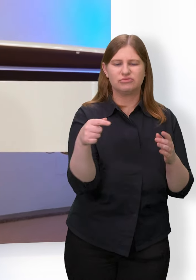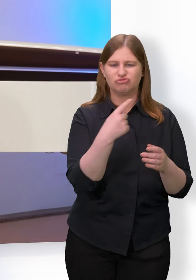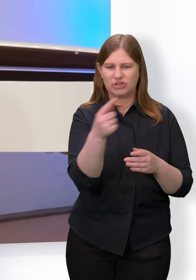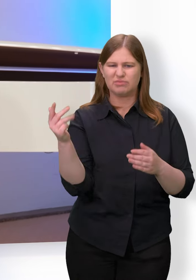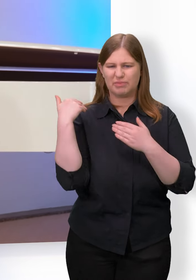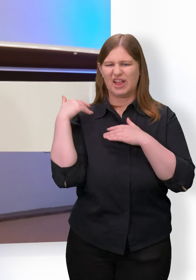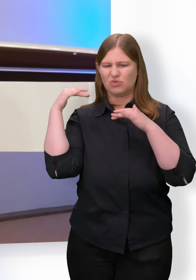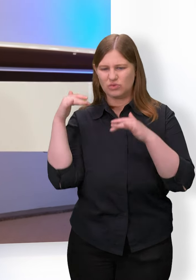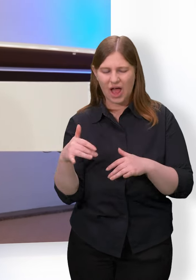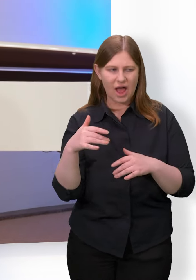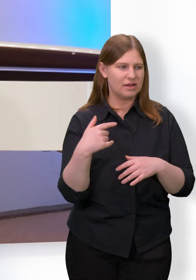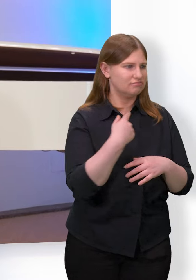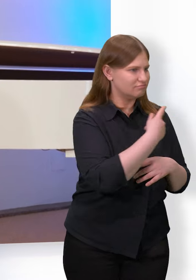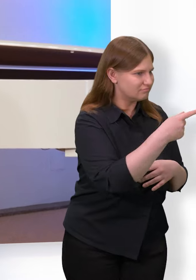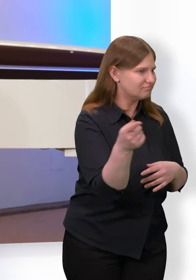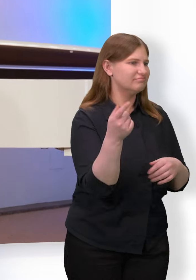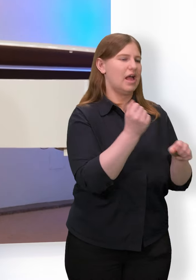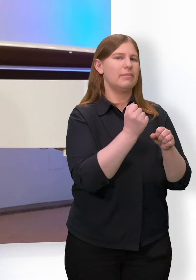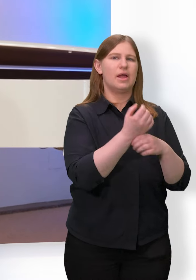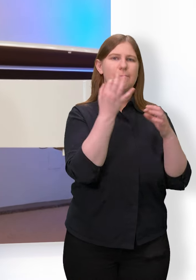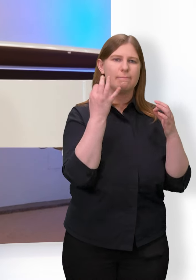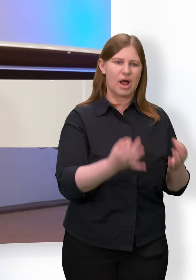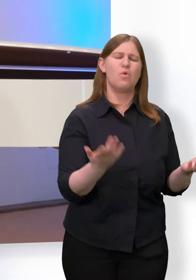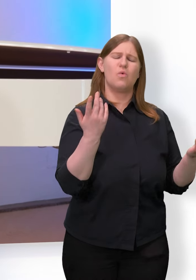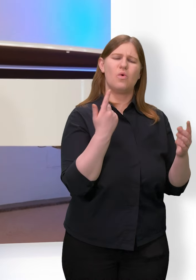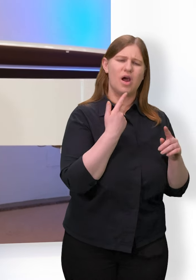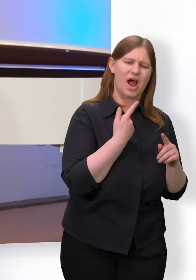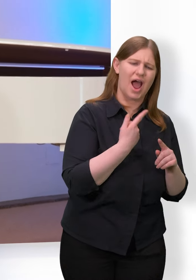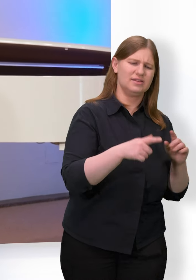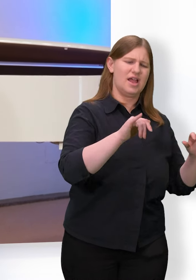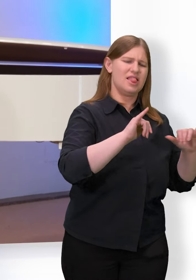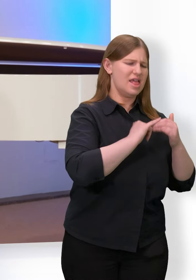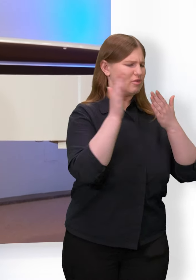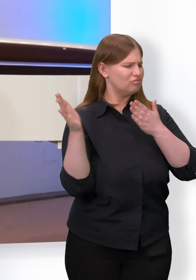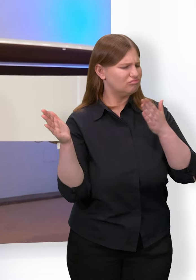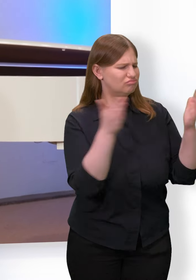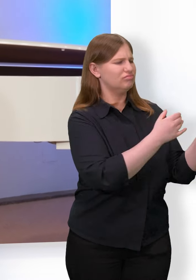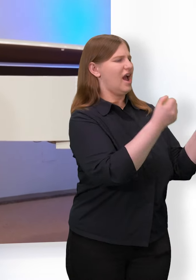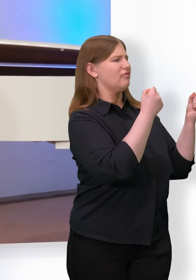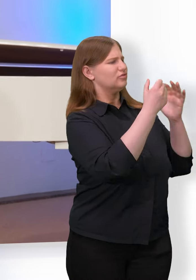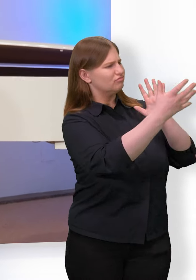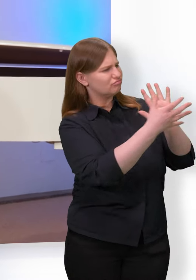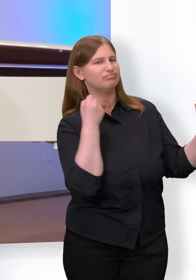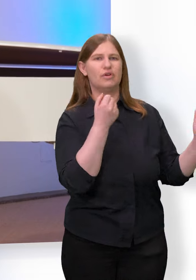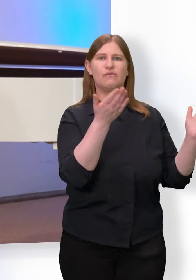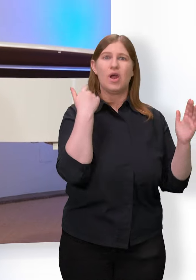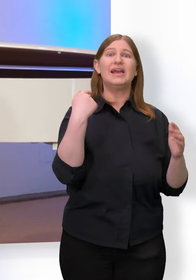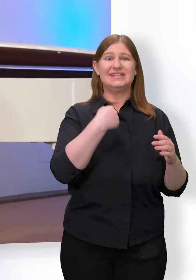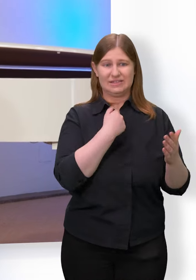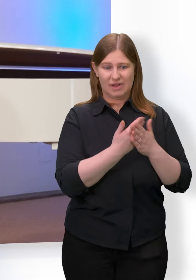andere Bereiche im Leben, wo ich Kraft herziehe. Ich bin dankbar, dass ich Teil der Gemeinde sein darf, dass ich da